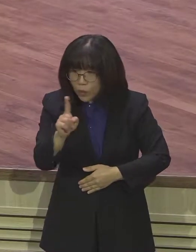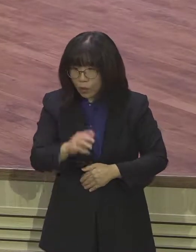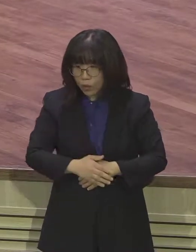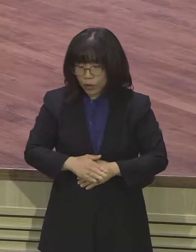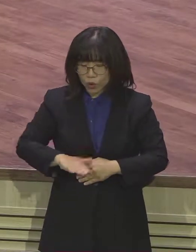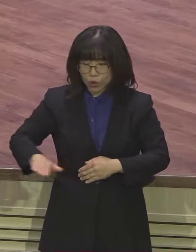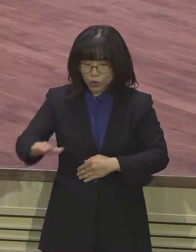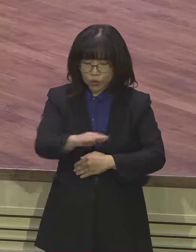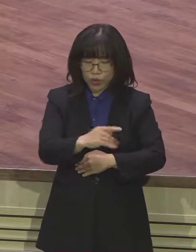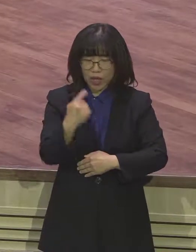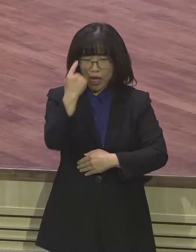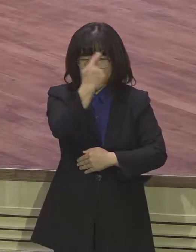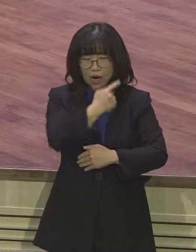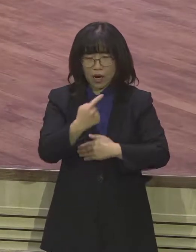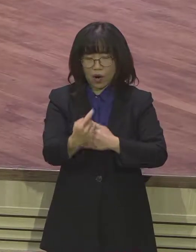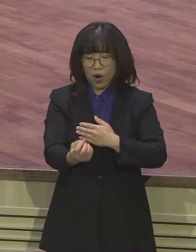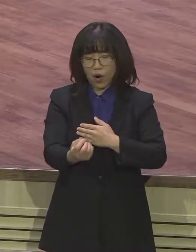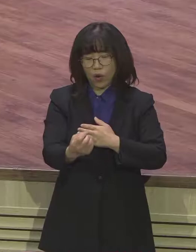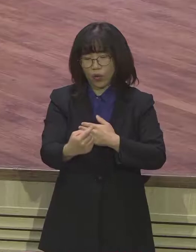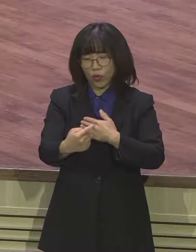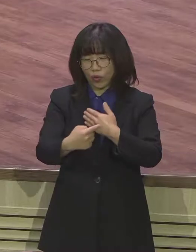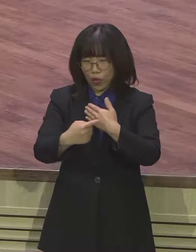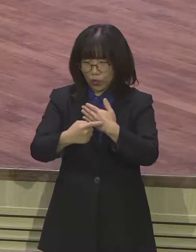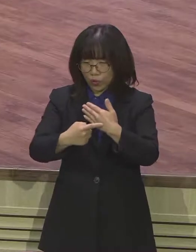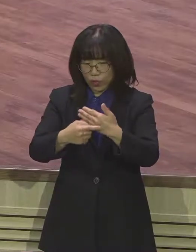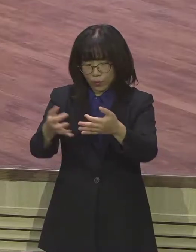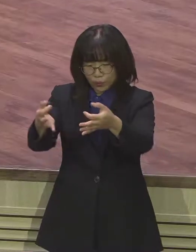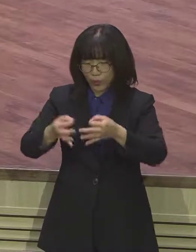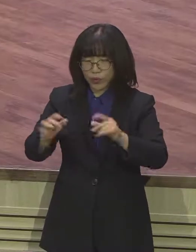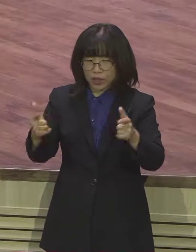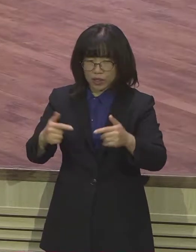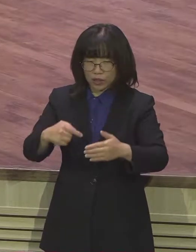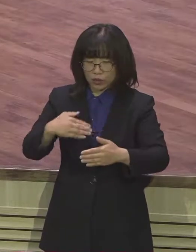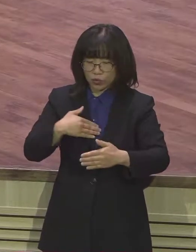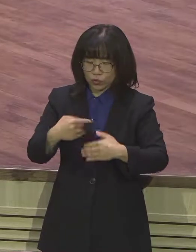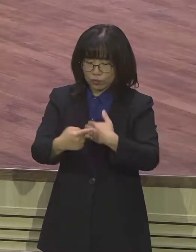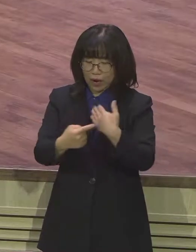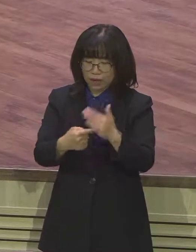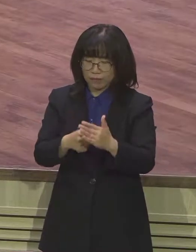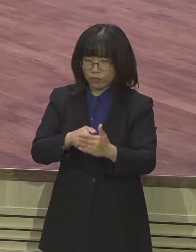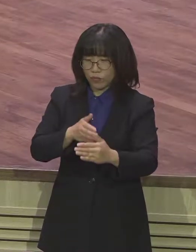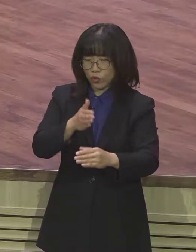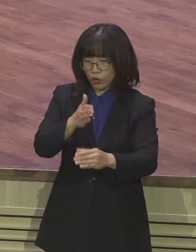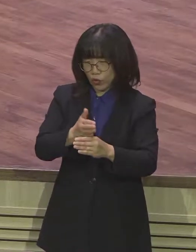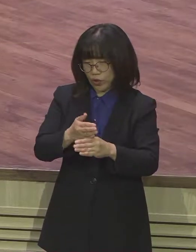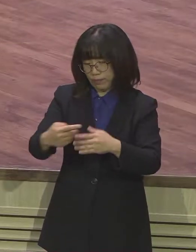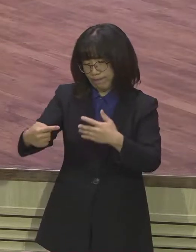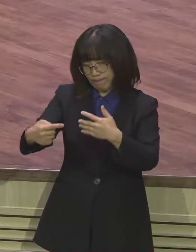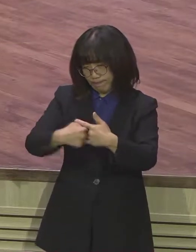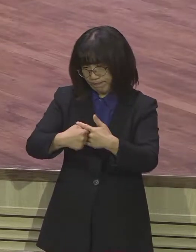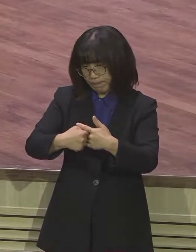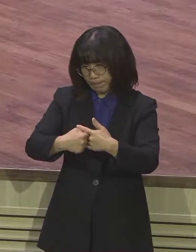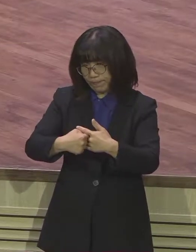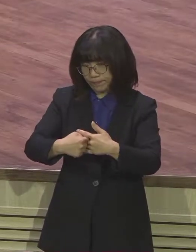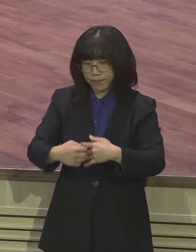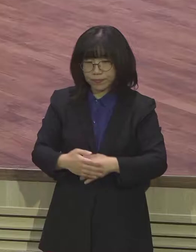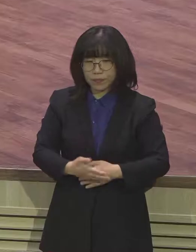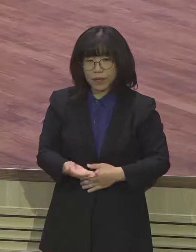우리의 중심을 우리의 생각을 재워보고 있습니다 하나님의 다림줄은 직분에 대한 우리의